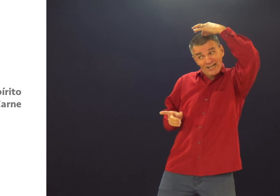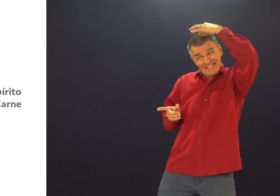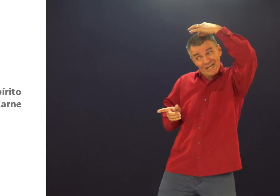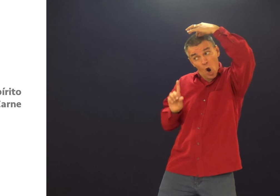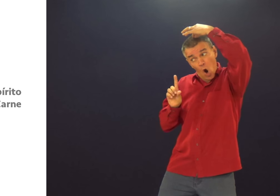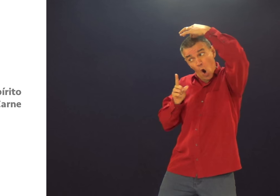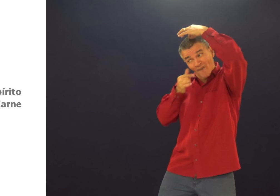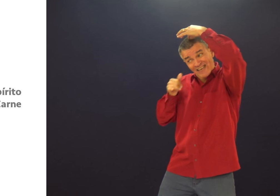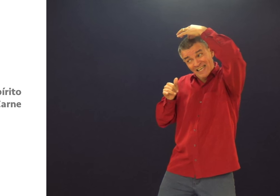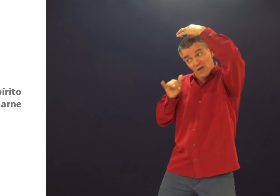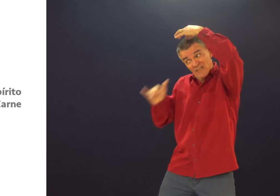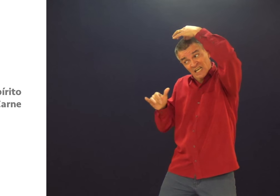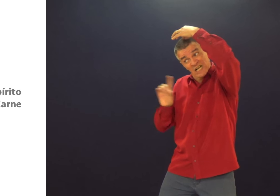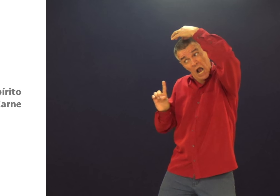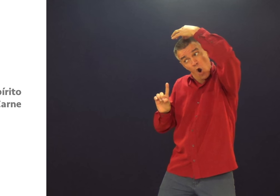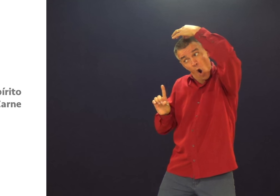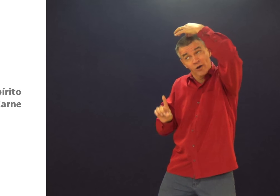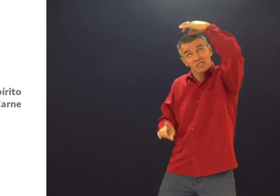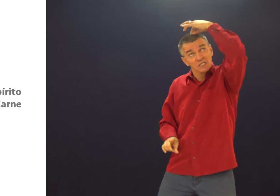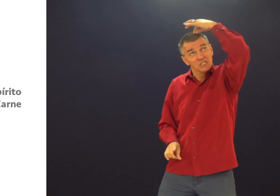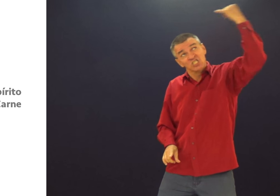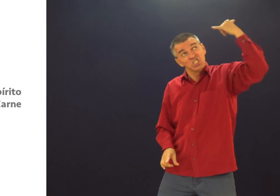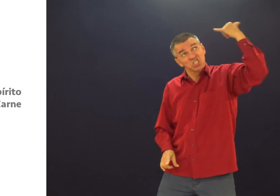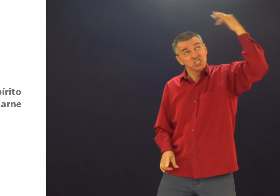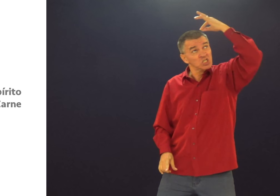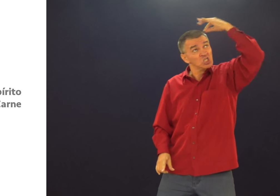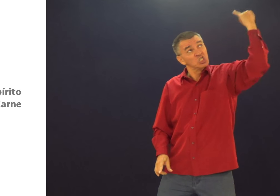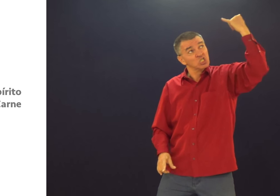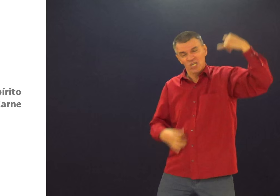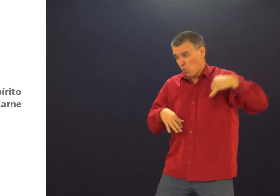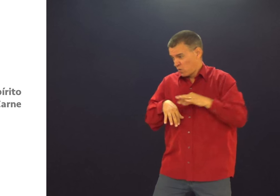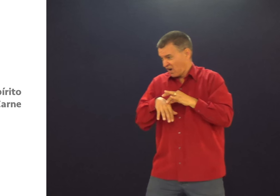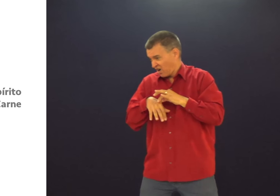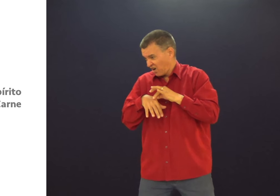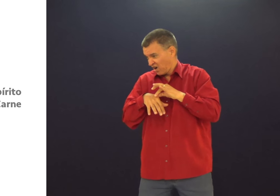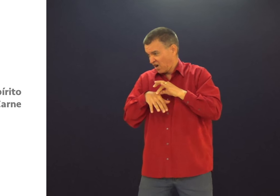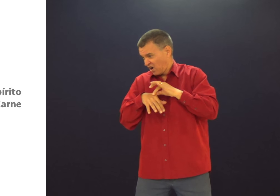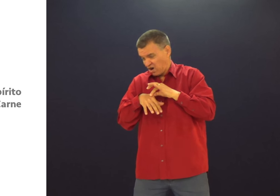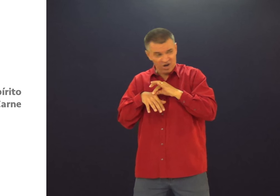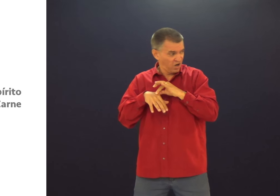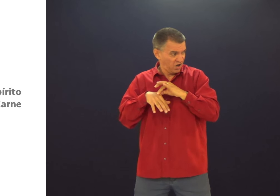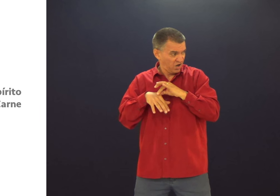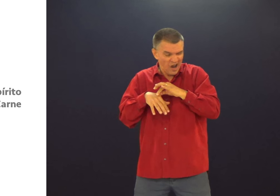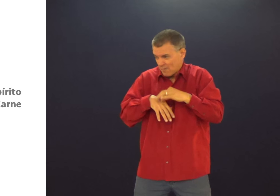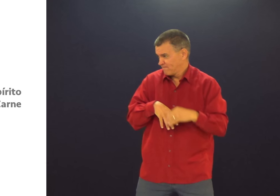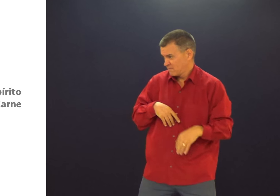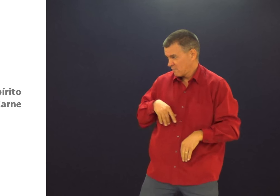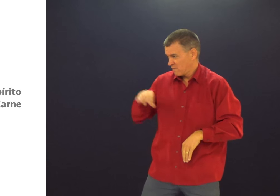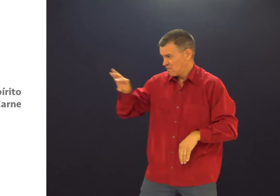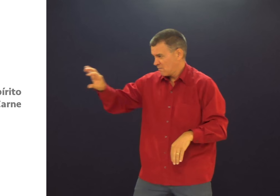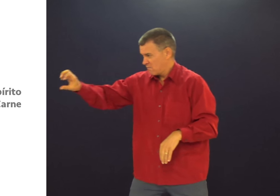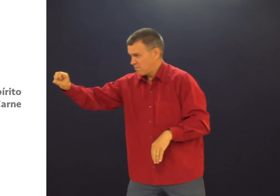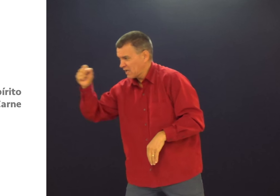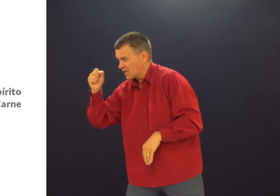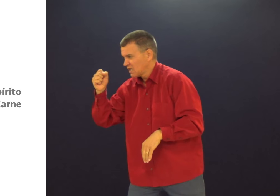mas aí o espírito fica, não, faz isso não, fica na sua, não vai, não vai, não vai. Mas aí a carne te puxa, né? Pega.